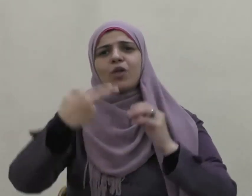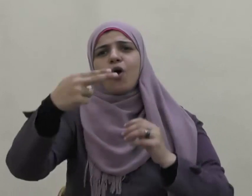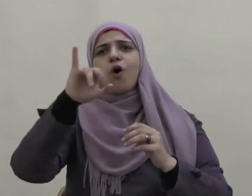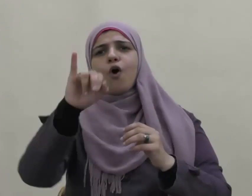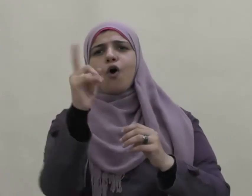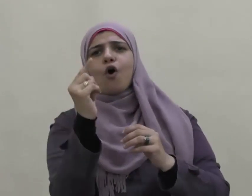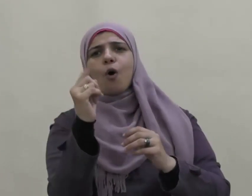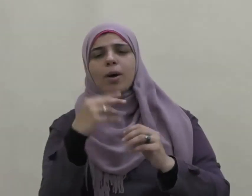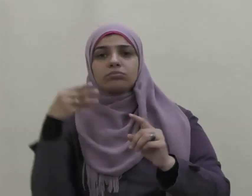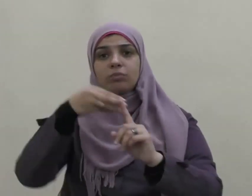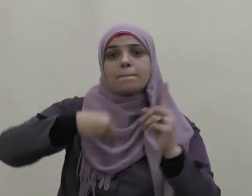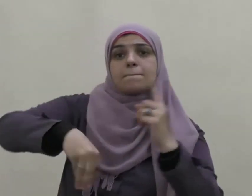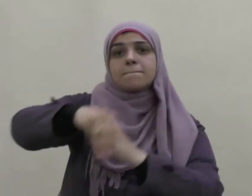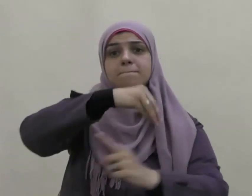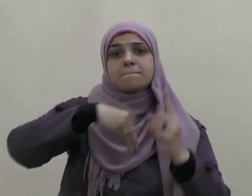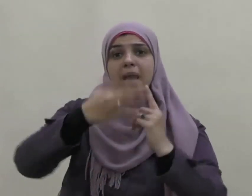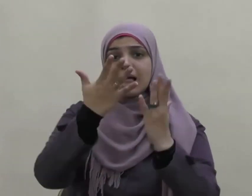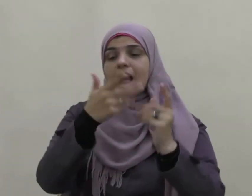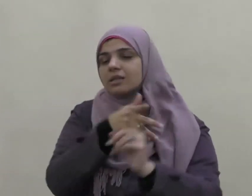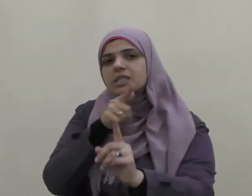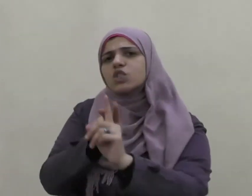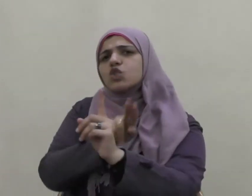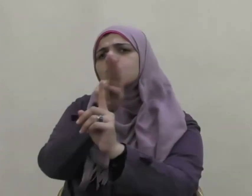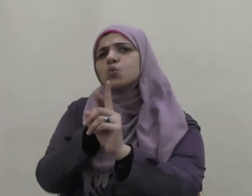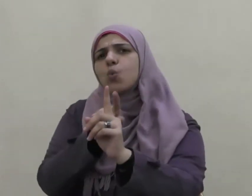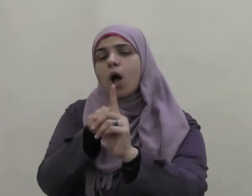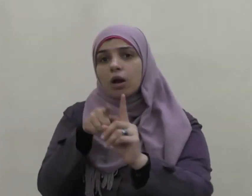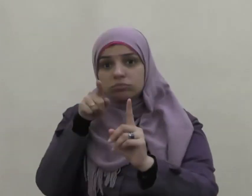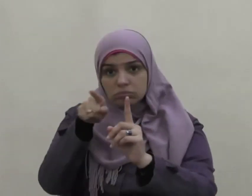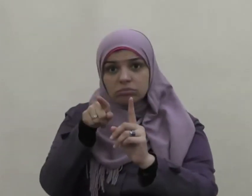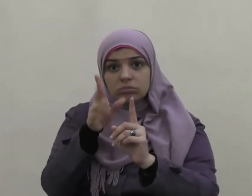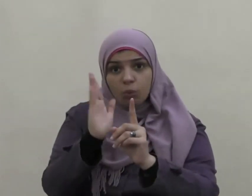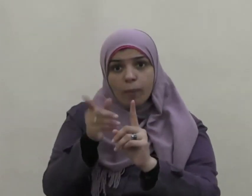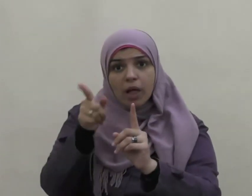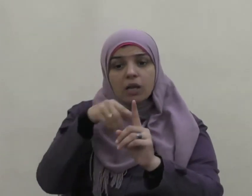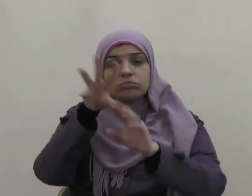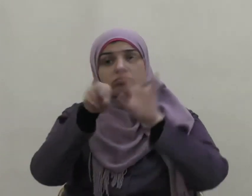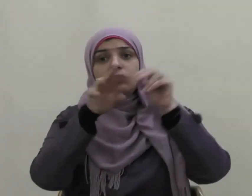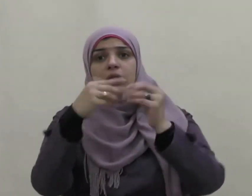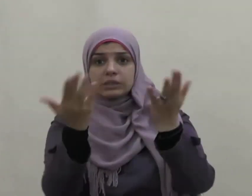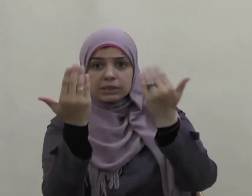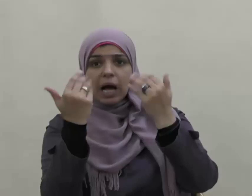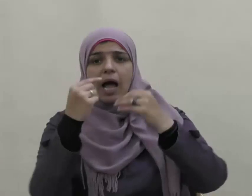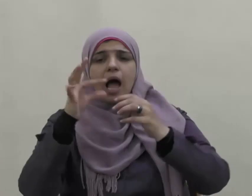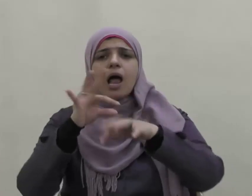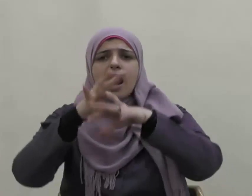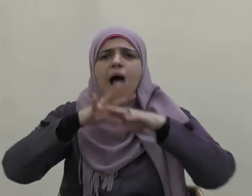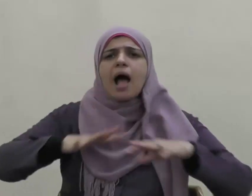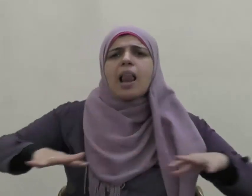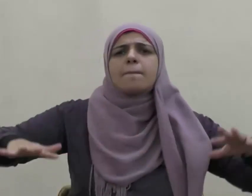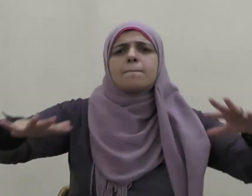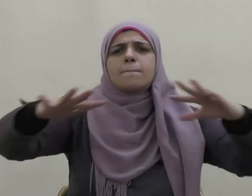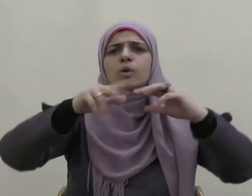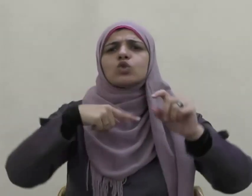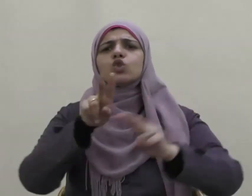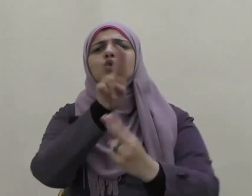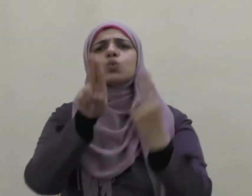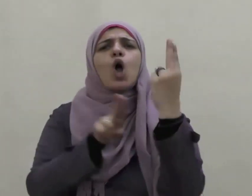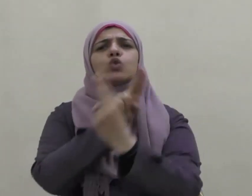مكة فسألوه فقال أتجمعون لي يا أهل مكة المسائل وفيكم ابن